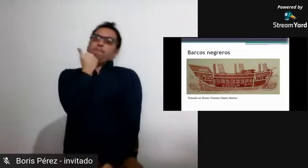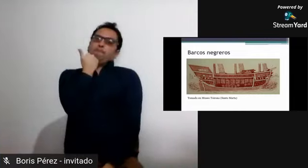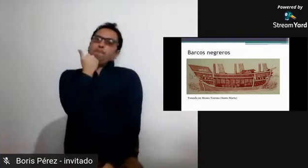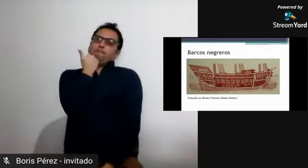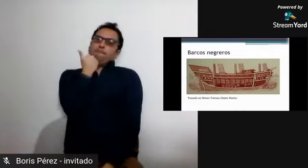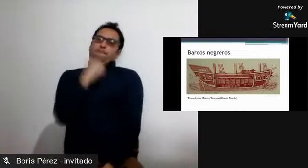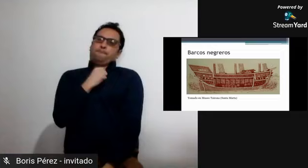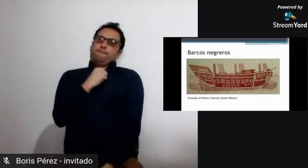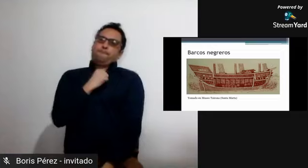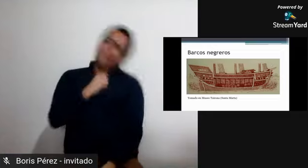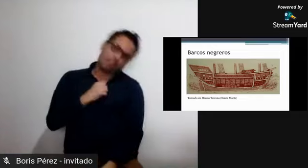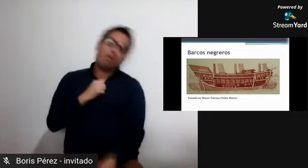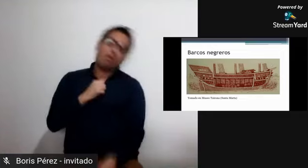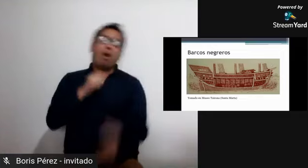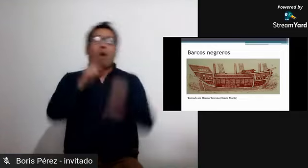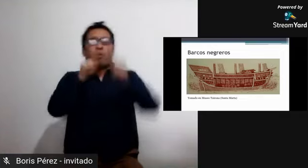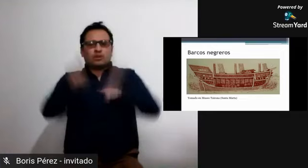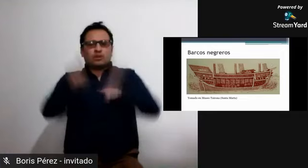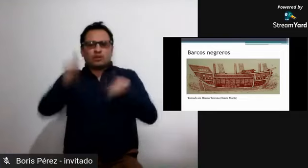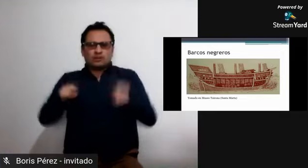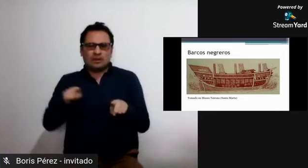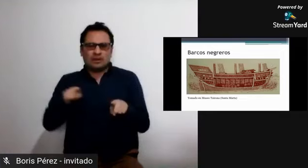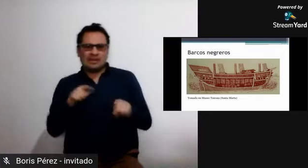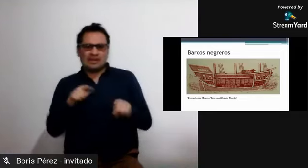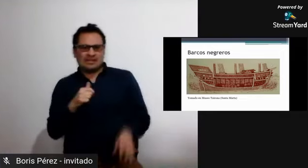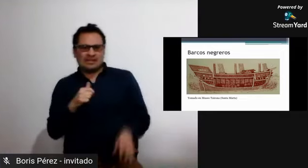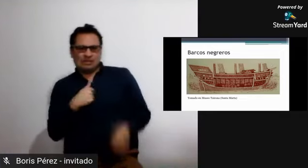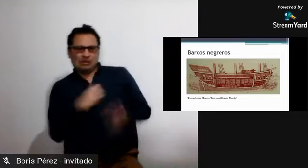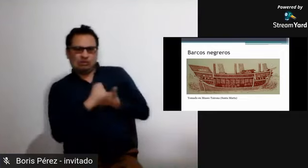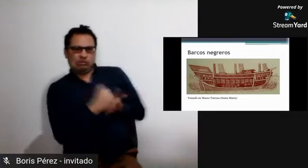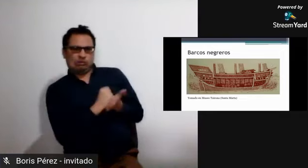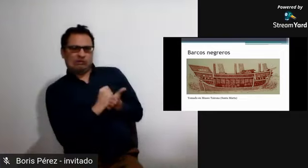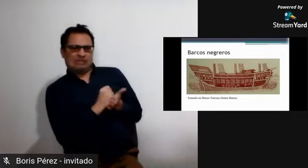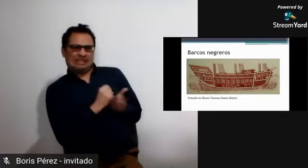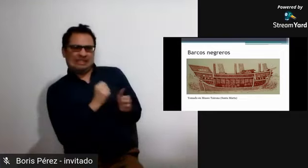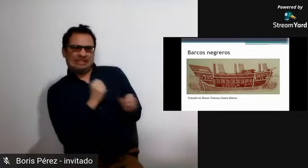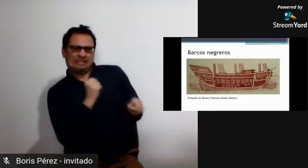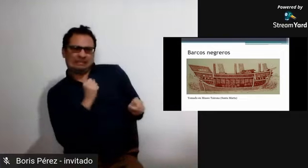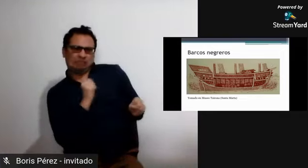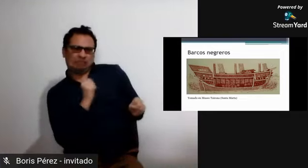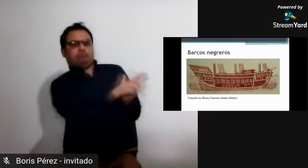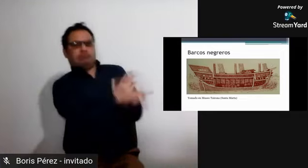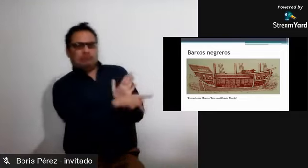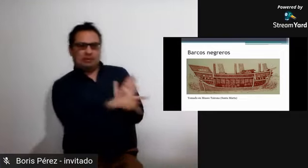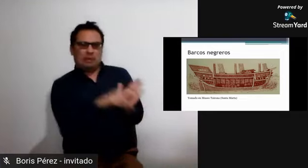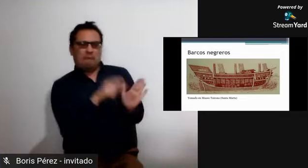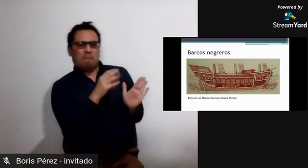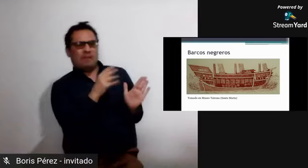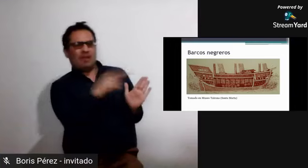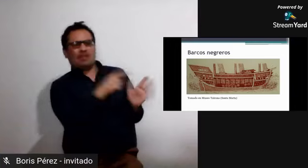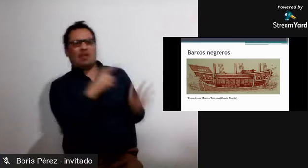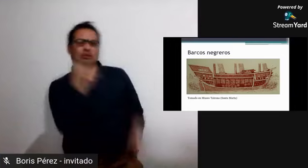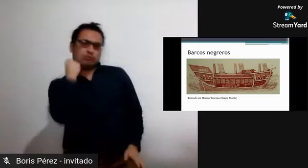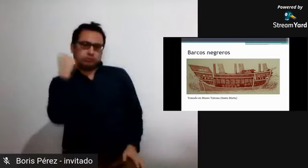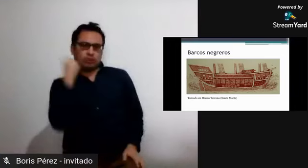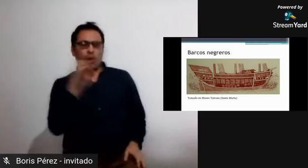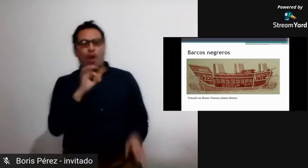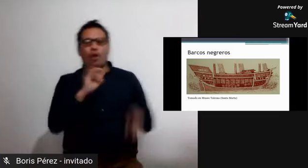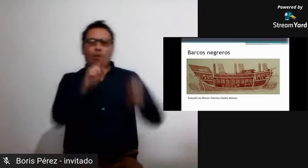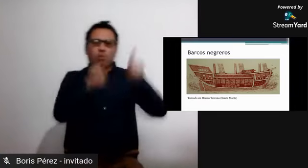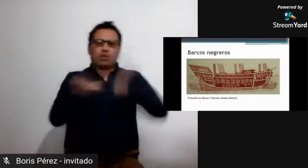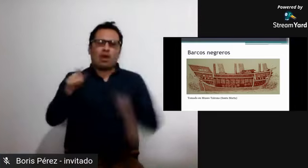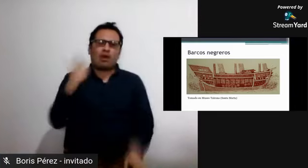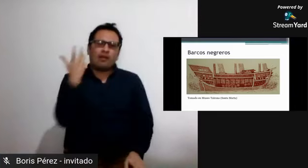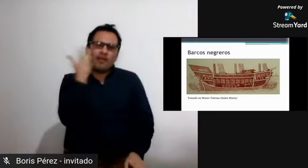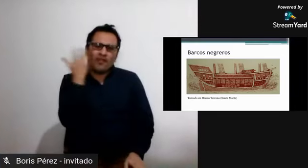se suicidaban y lo que hacían era que se empujaban la lengua y se la tragaban y con eso se ahogaban por esa